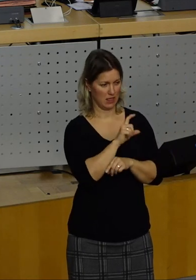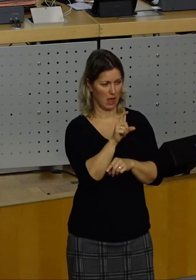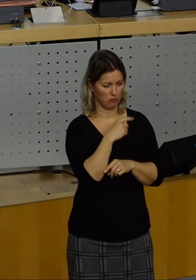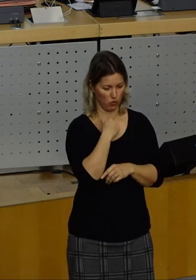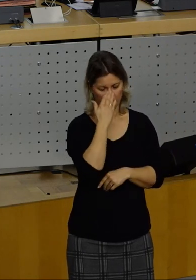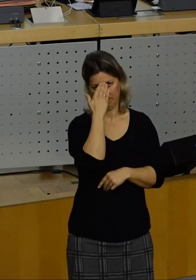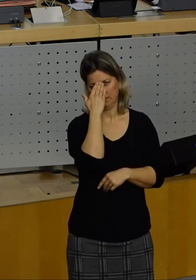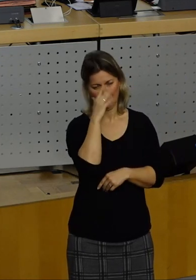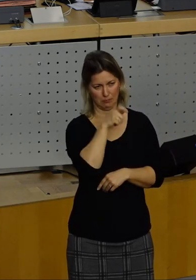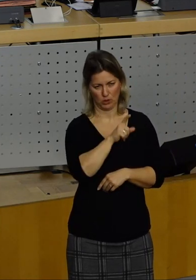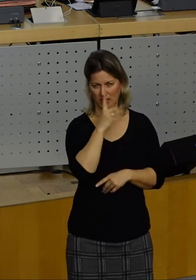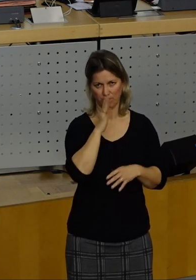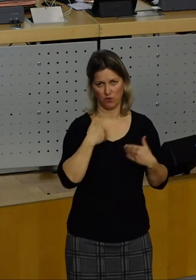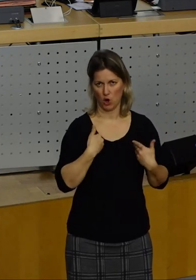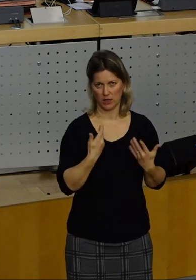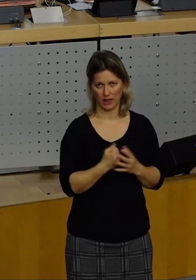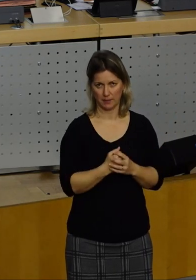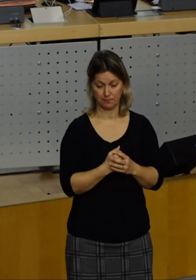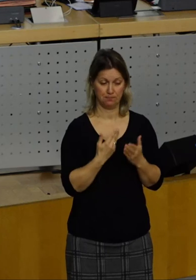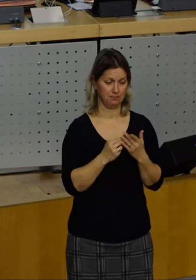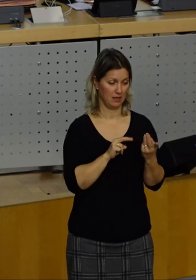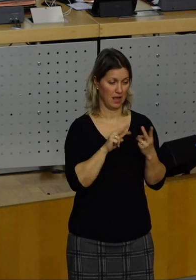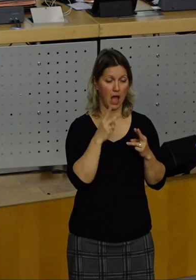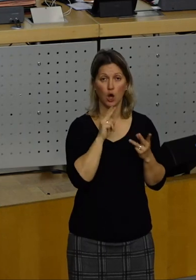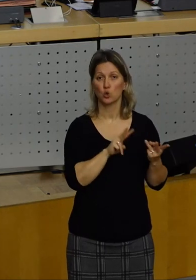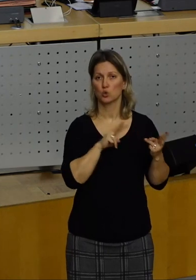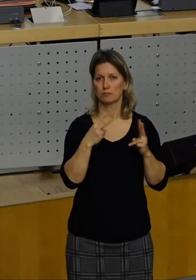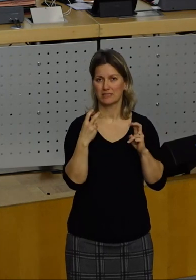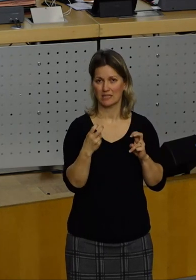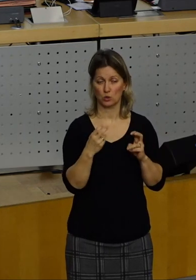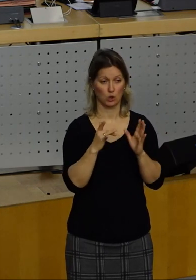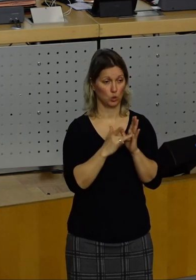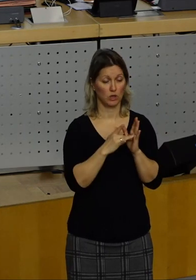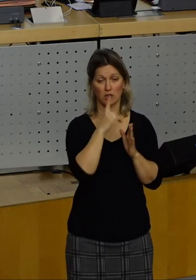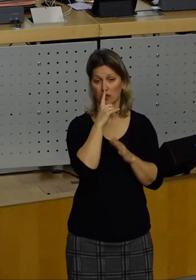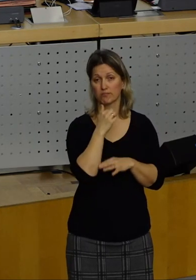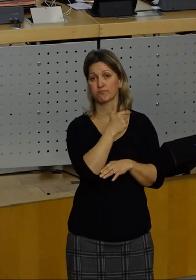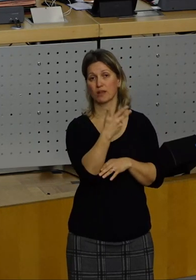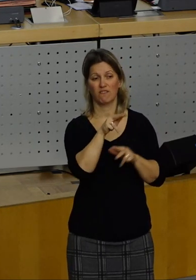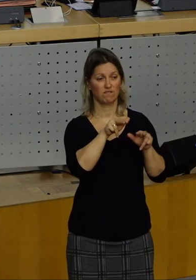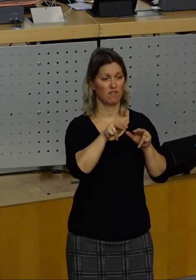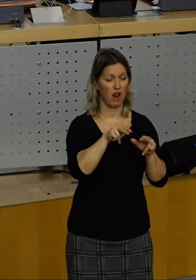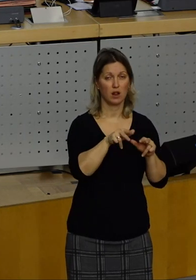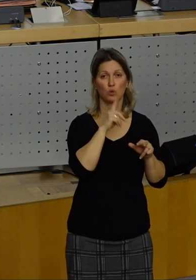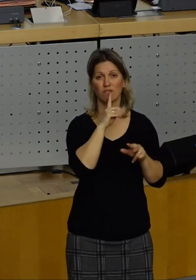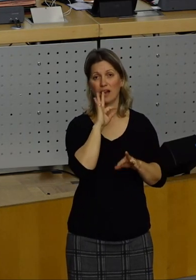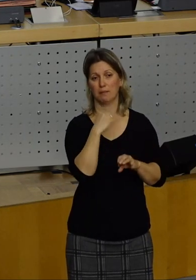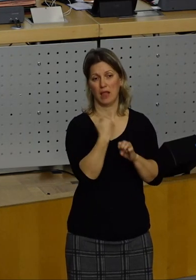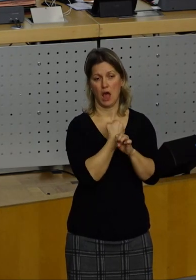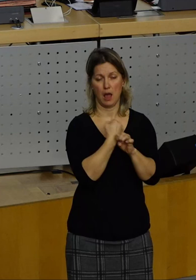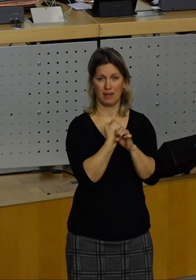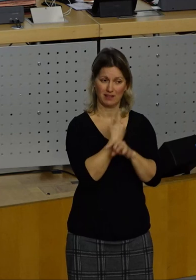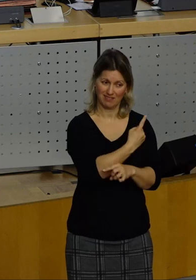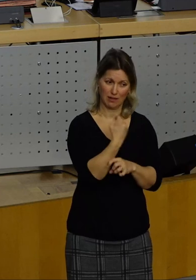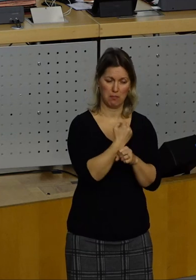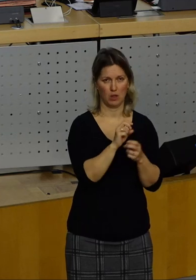Das Zweite ist dann die Umsetzung. Das erfolgt natürlich durch die vielen Mitarbeiterinnen und Mitarbeiter der Stadtverwaltung. Die sind es ja